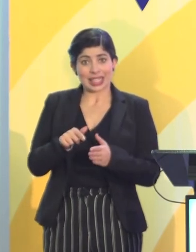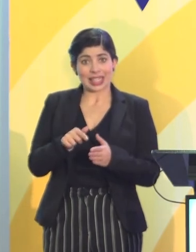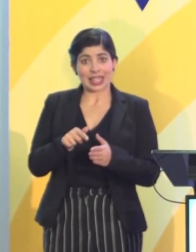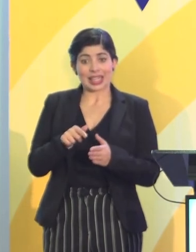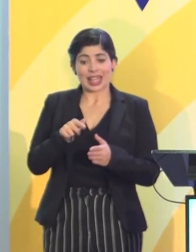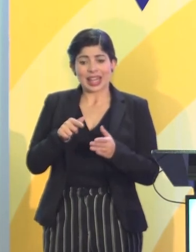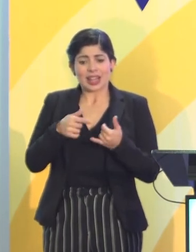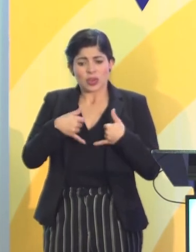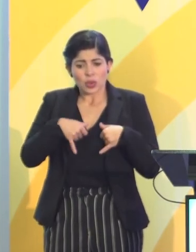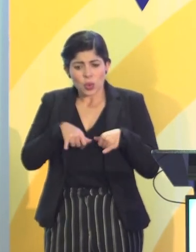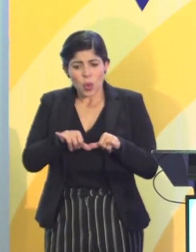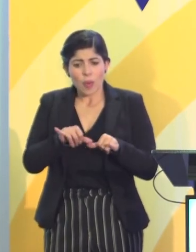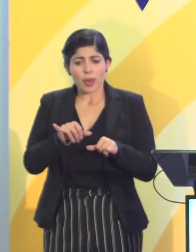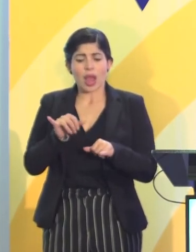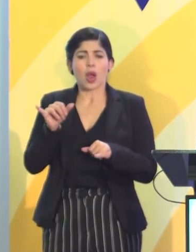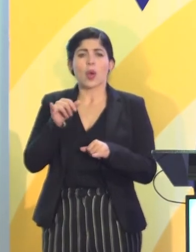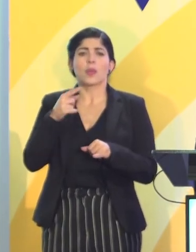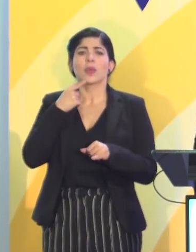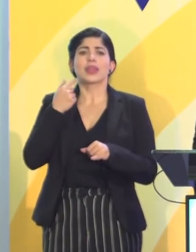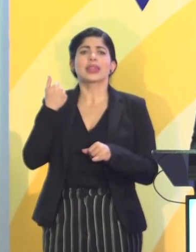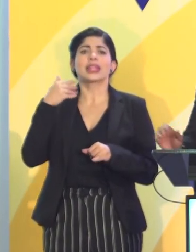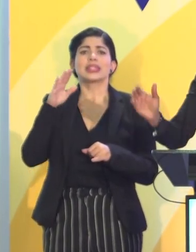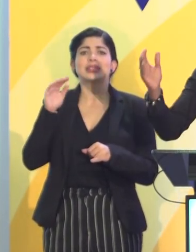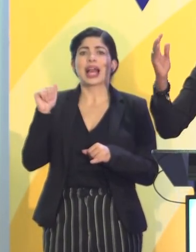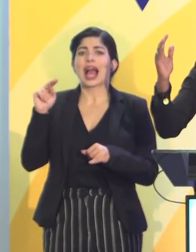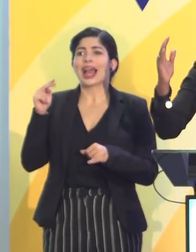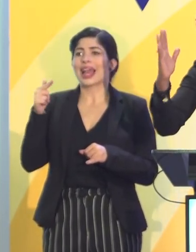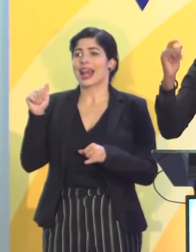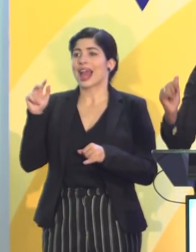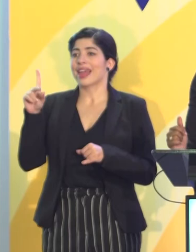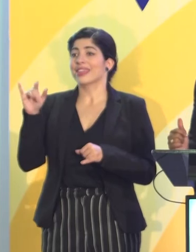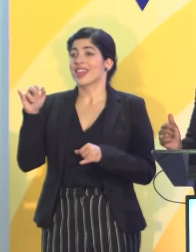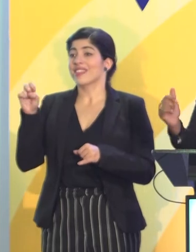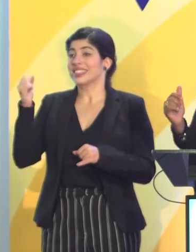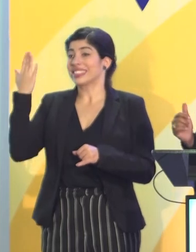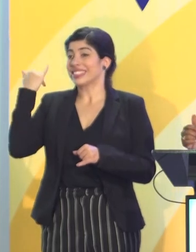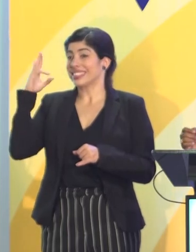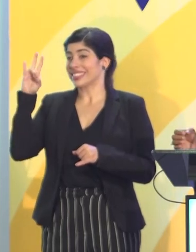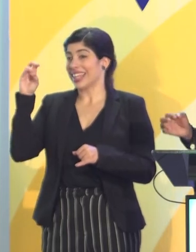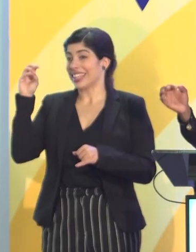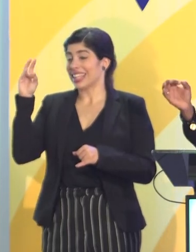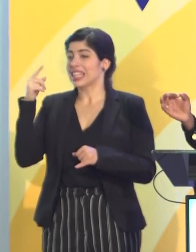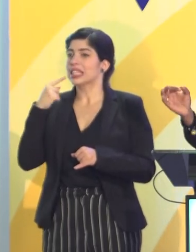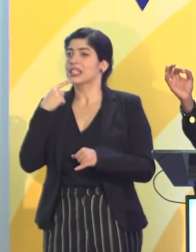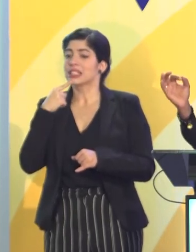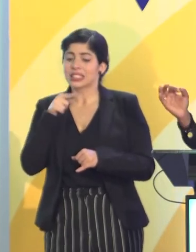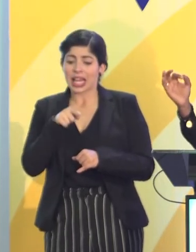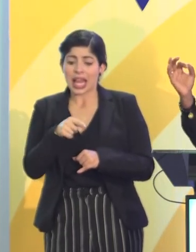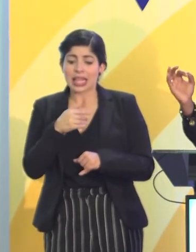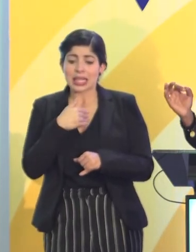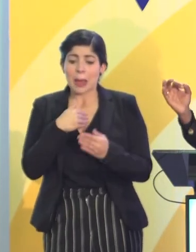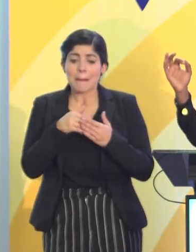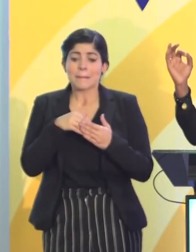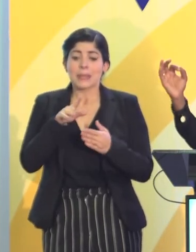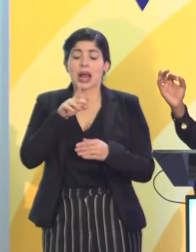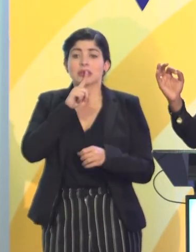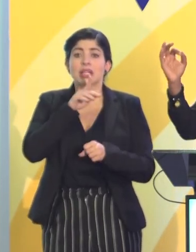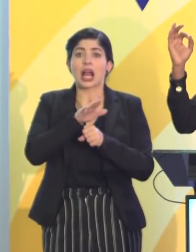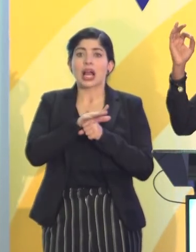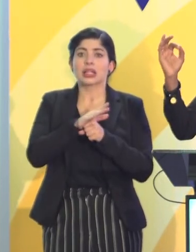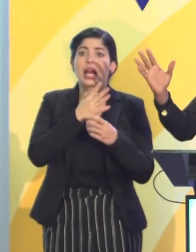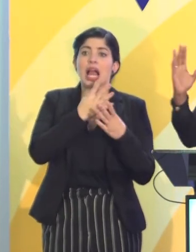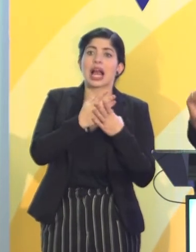siguen, como decía Angela Davis en los 70, en los 70, que tienen más garantizado una